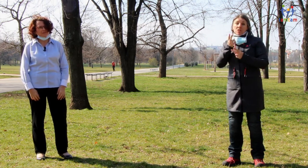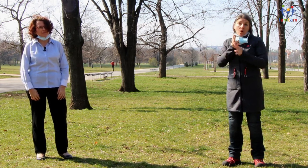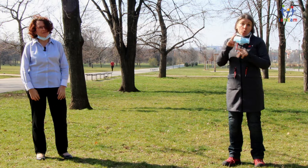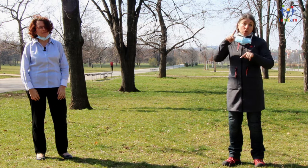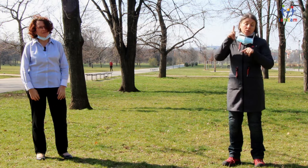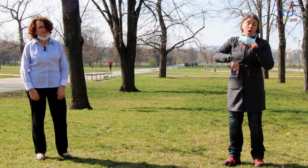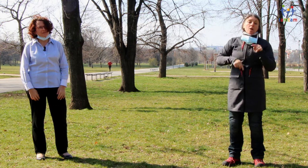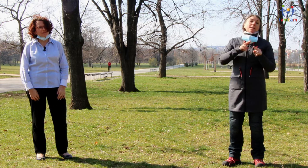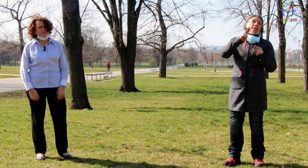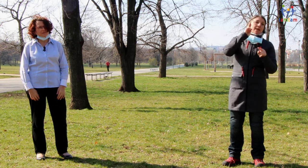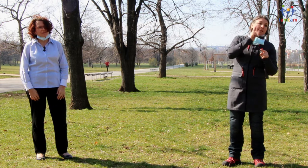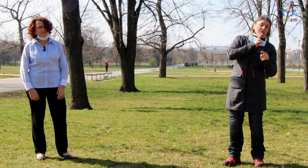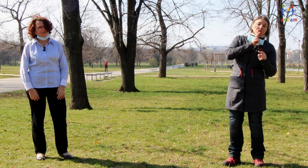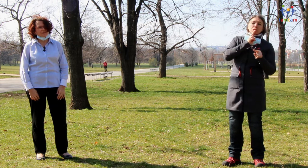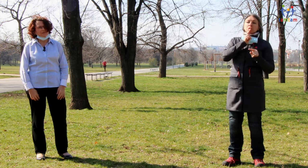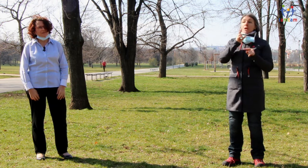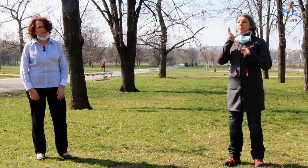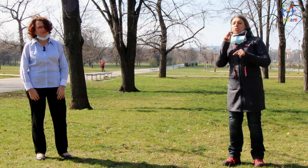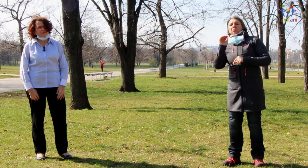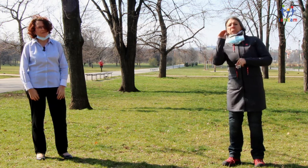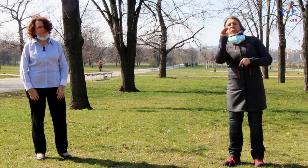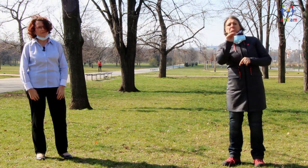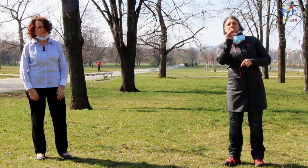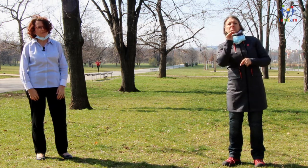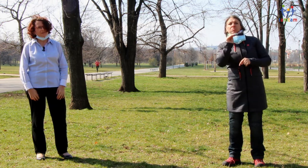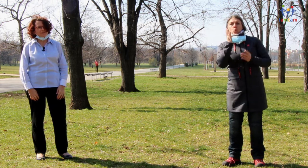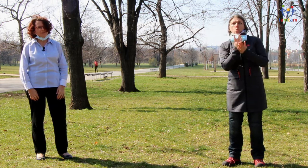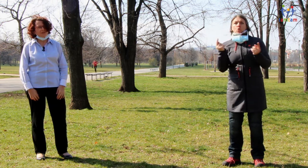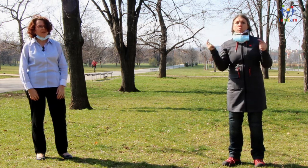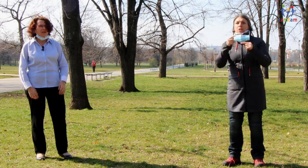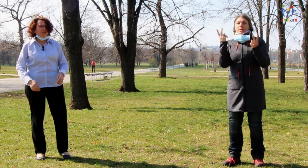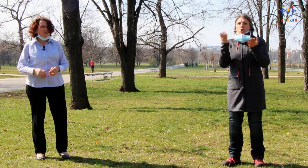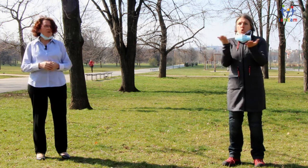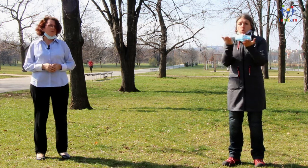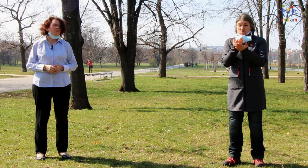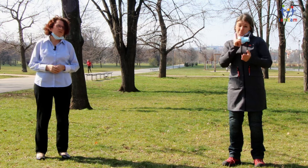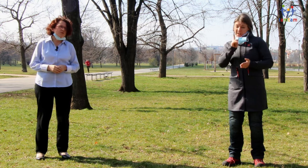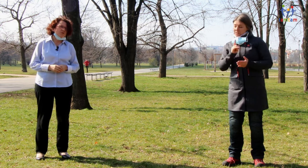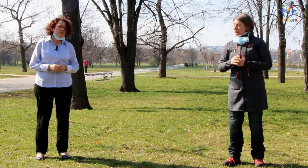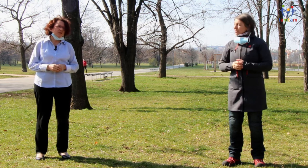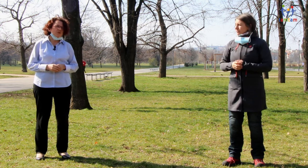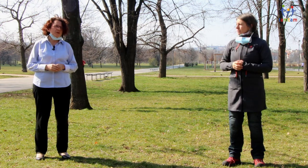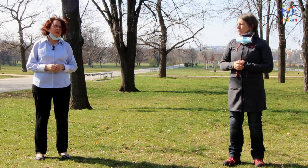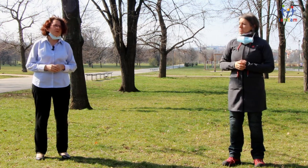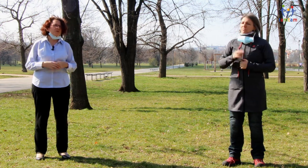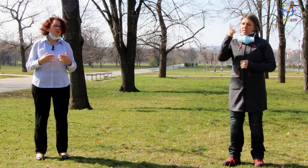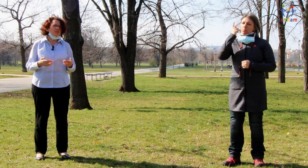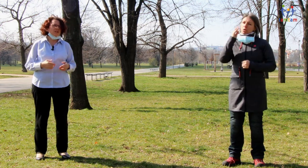problematickým situacím, například v komunikaci se sluchově postiženými? Ano, policie v současné době dohlíží na